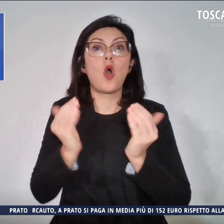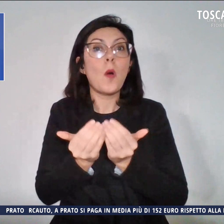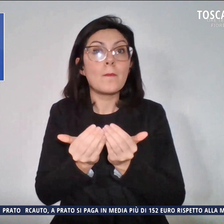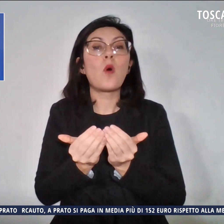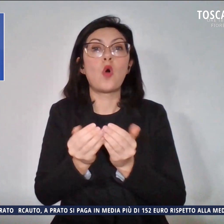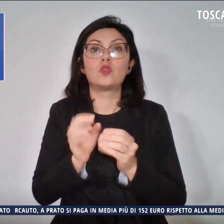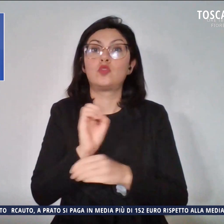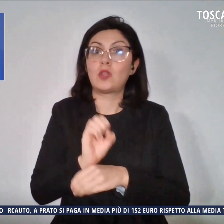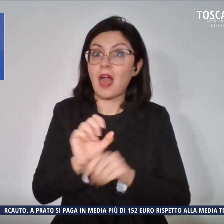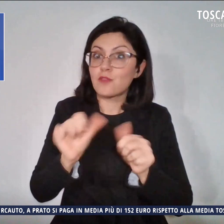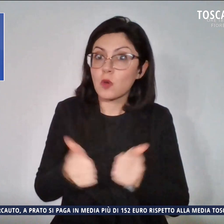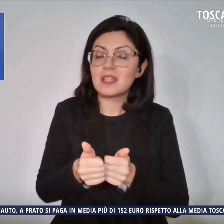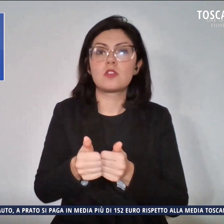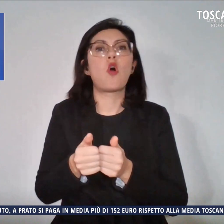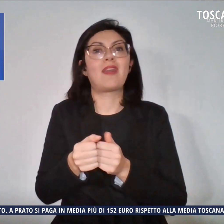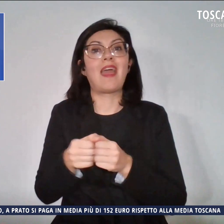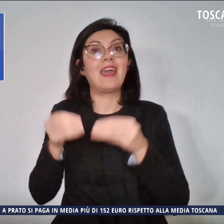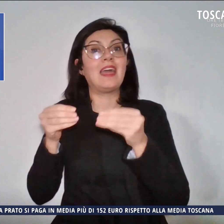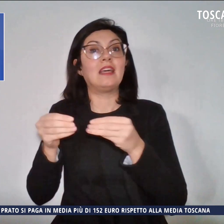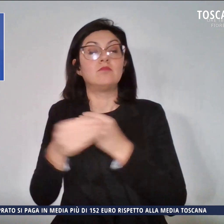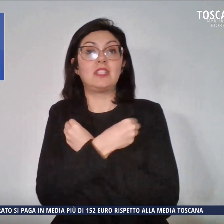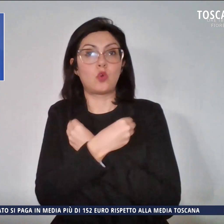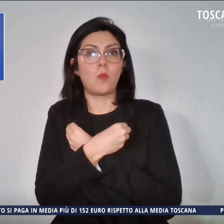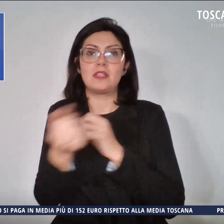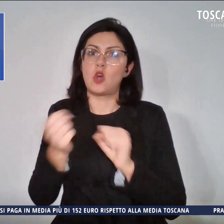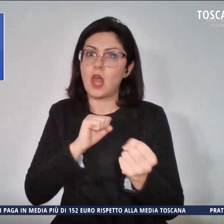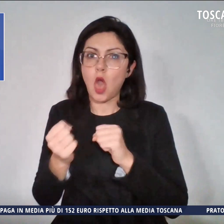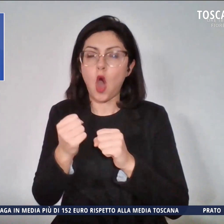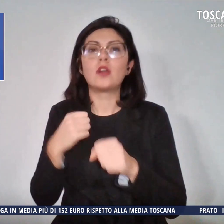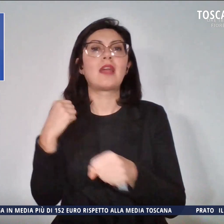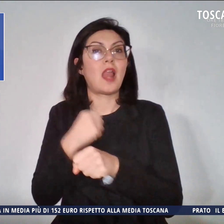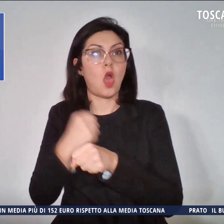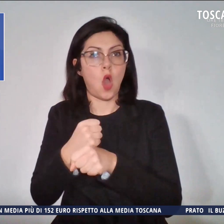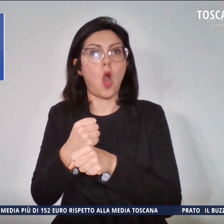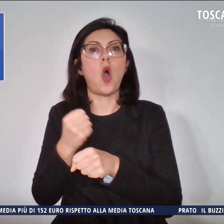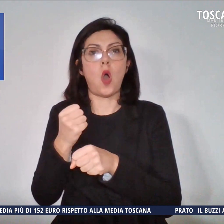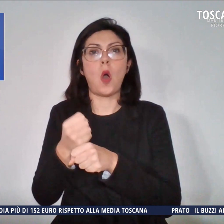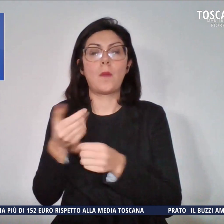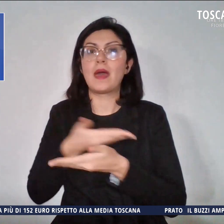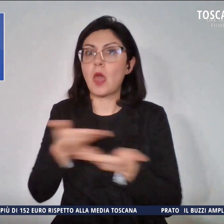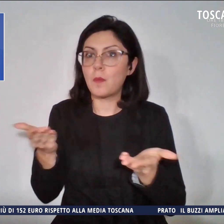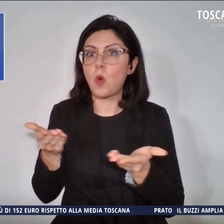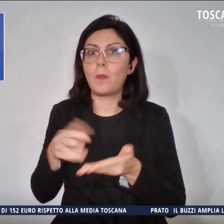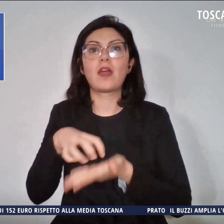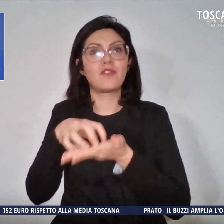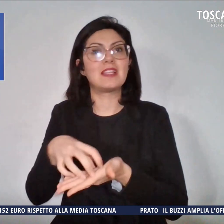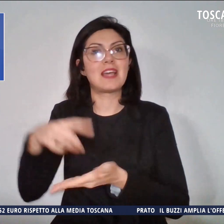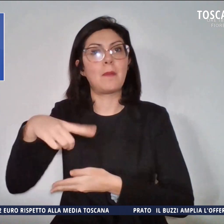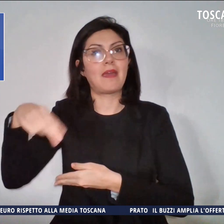disoccupazione, le opere pubbliche finanziate dal PNRR e ancora da realizzare.